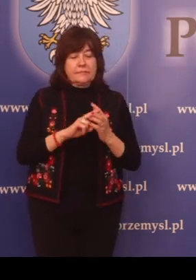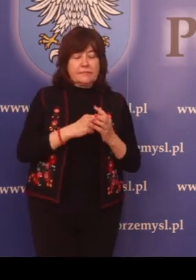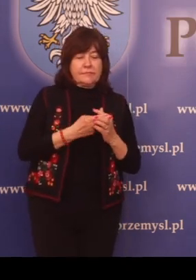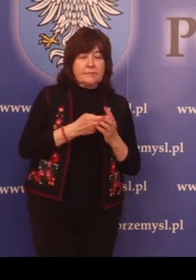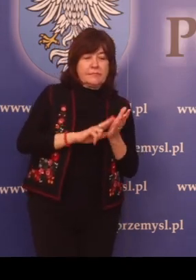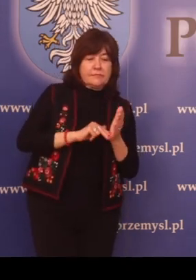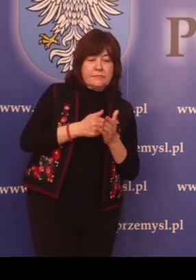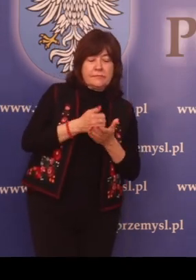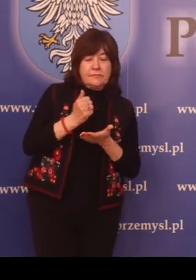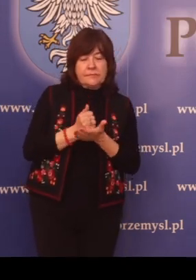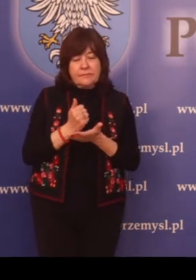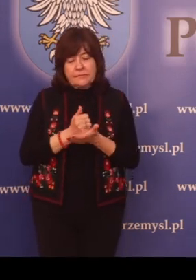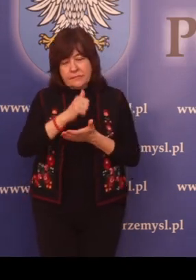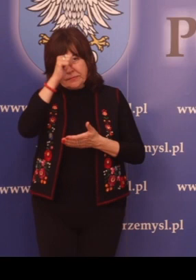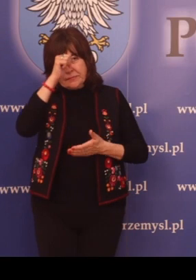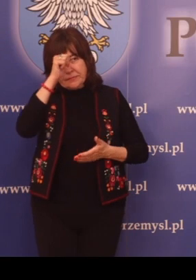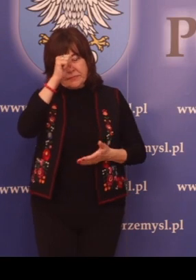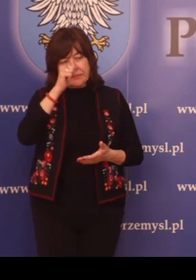nazwiska.